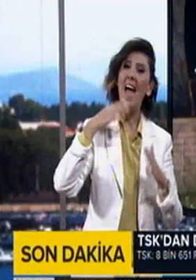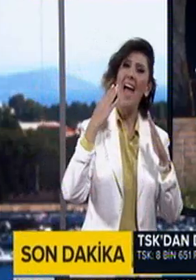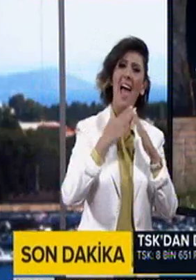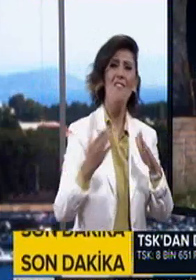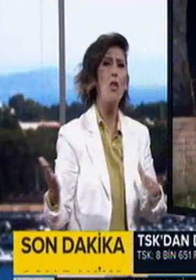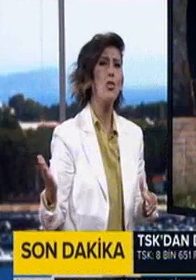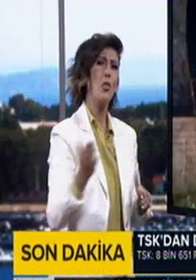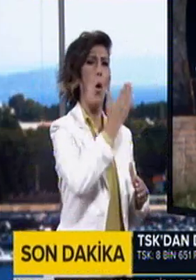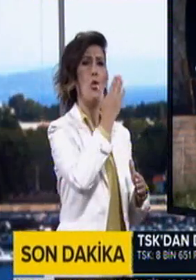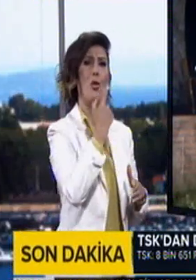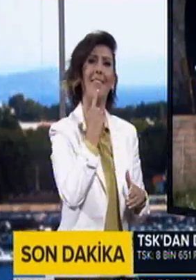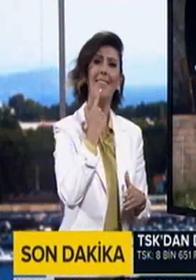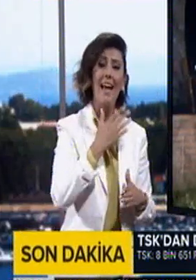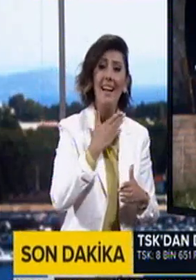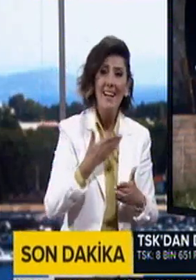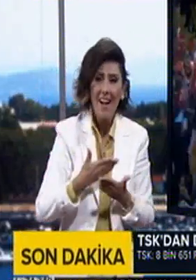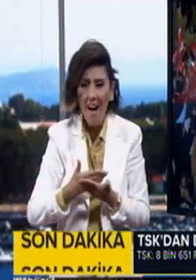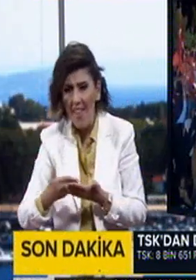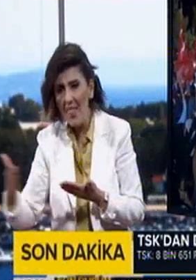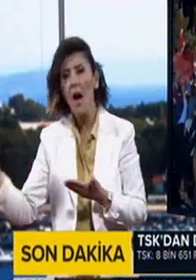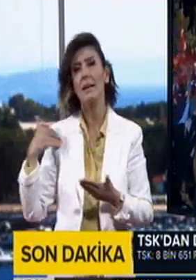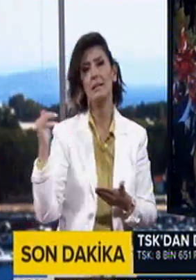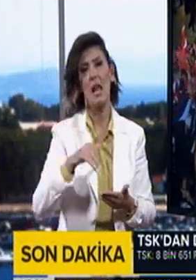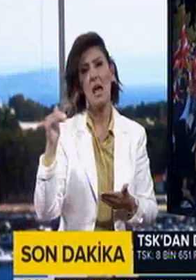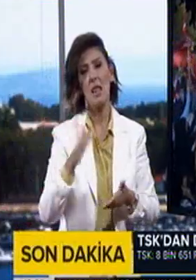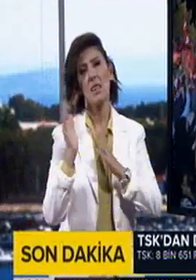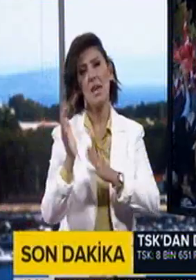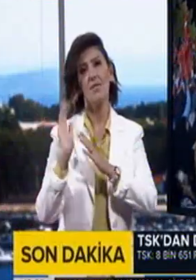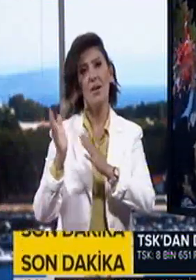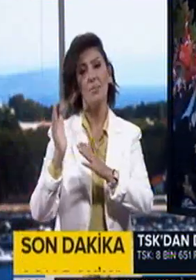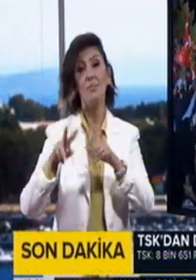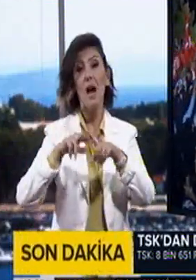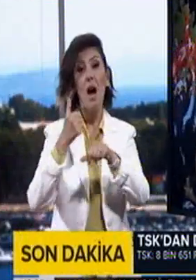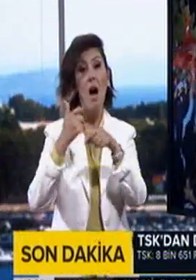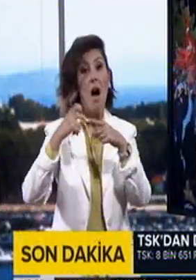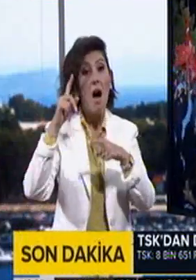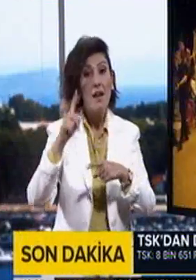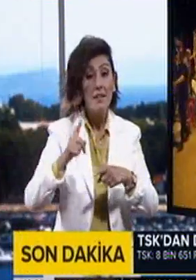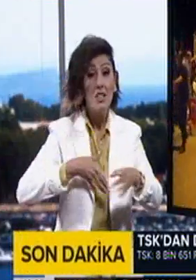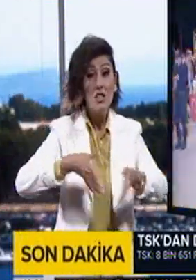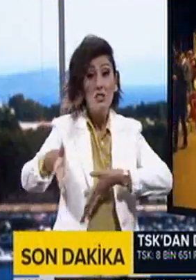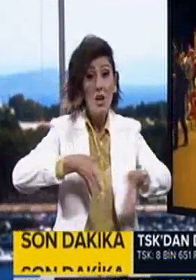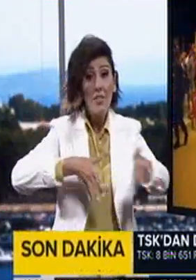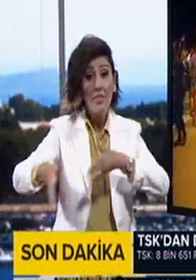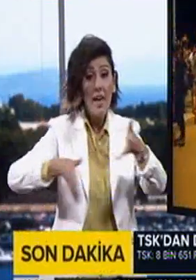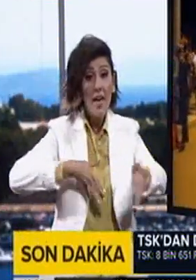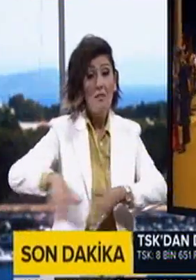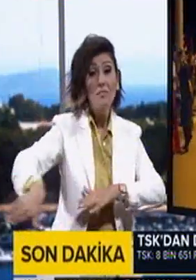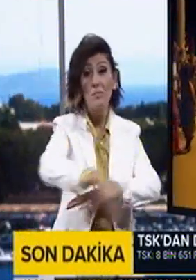diyene kadar bu nöbetlerimizi devam ettireceğiz. Ağrıda caddeler, sokaklar Mehtiran sesiyle indirdi.